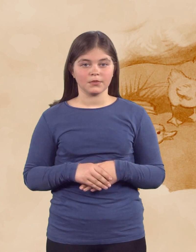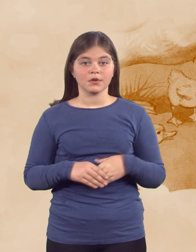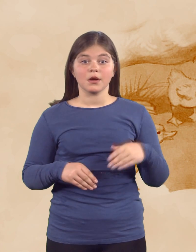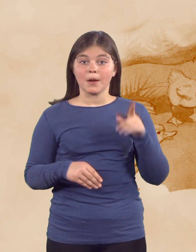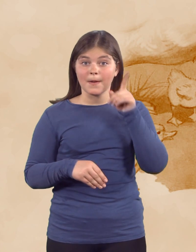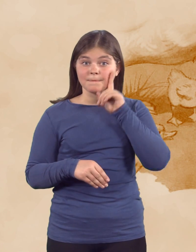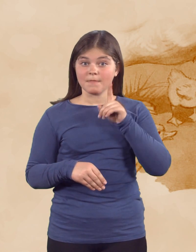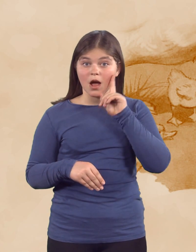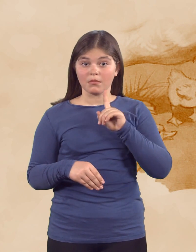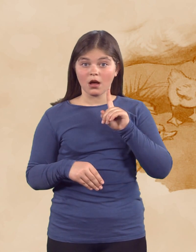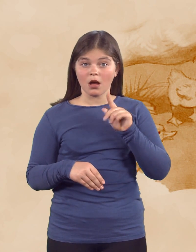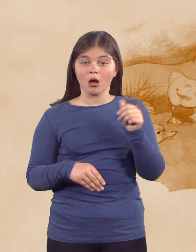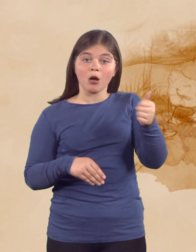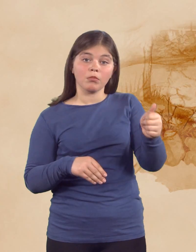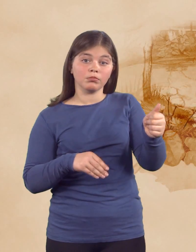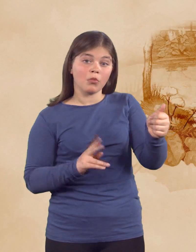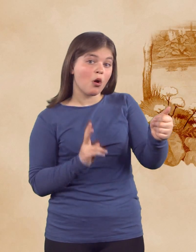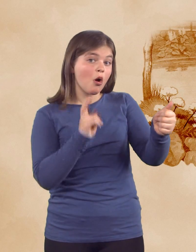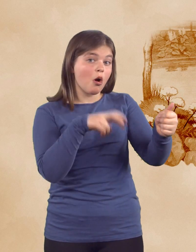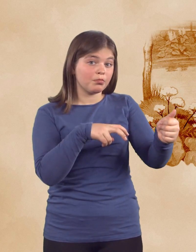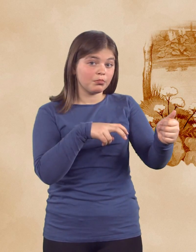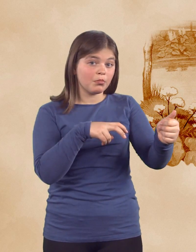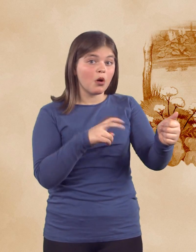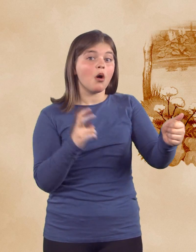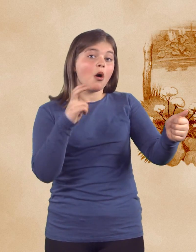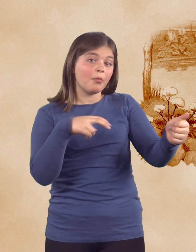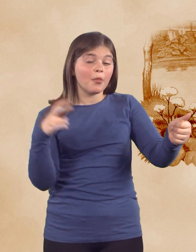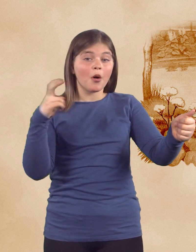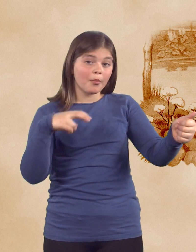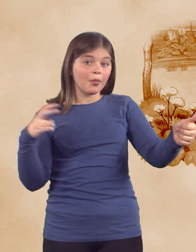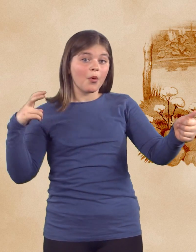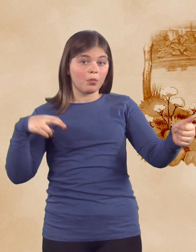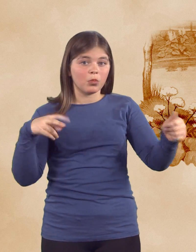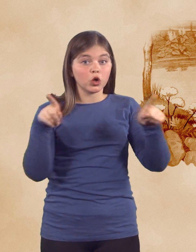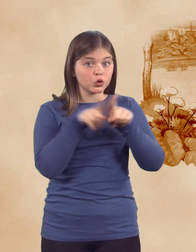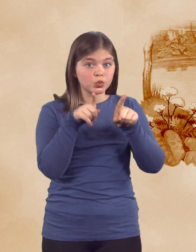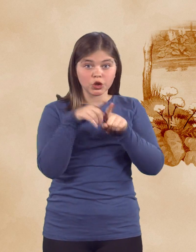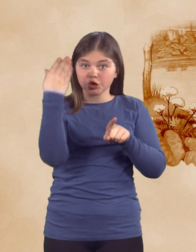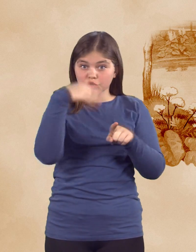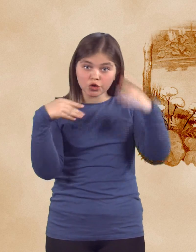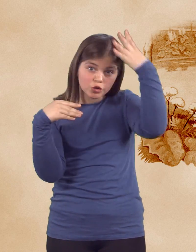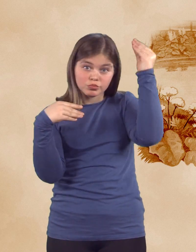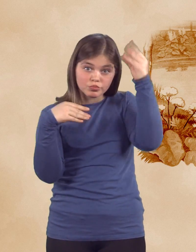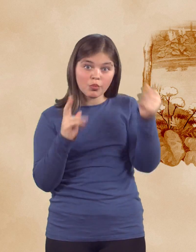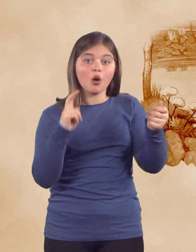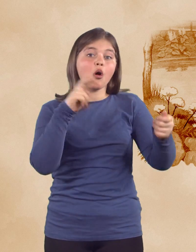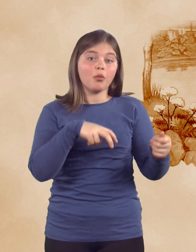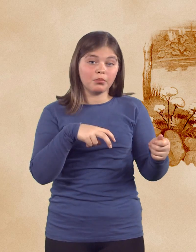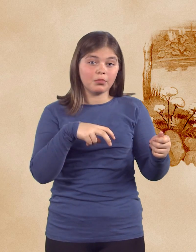Mama je prva skočila v ribnik, za njo pa spuskakale tudi ostale račke. Zadnji se jim je